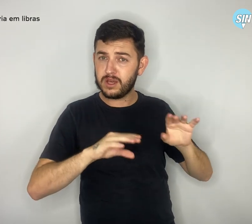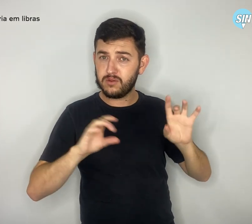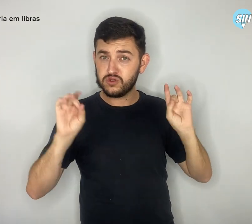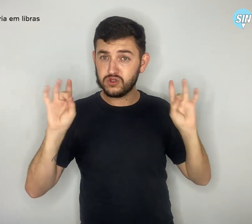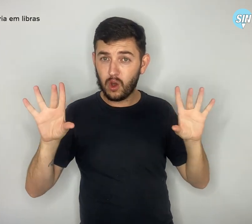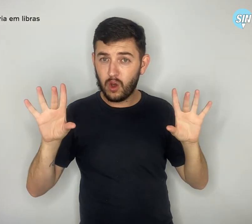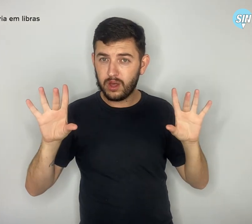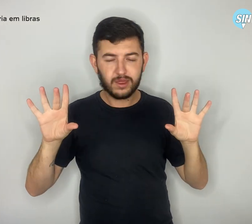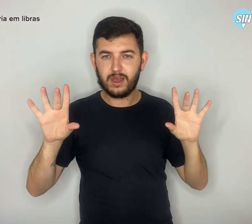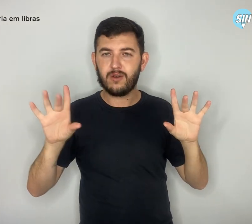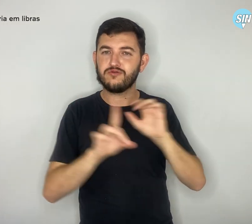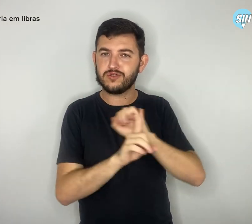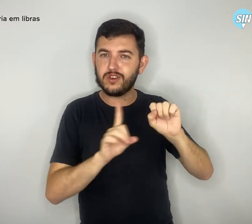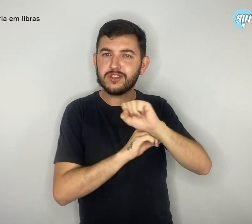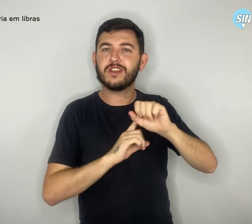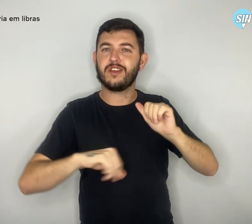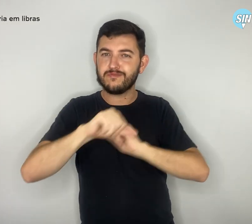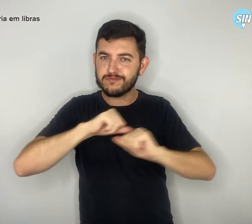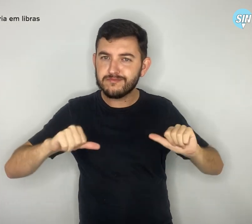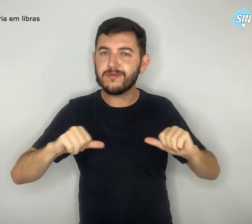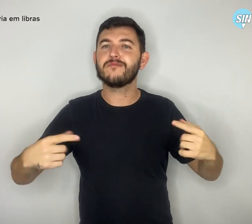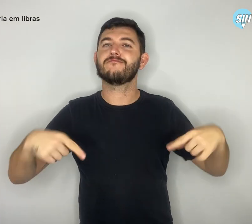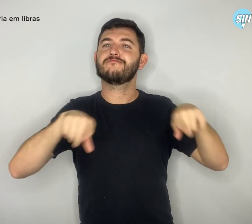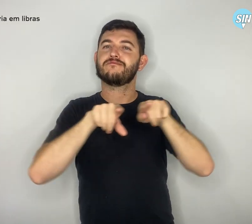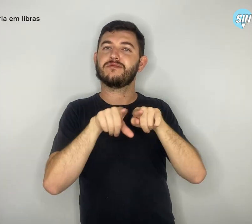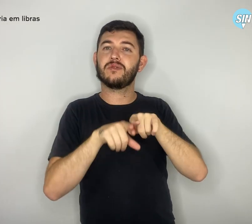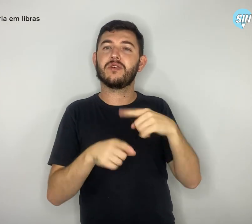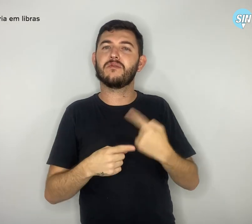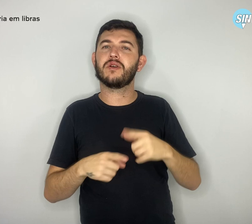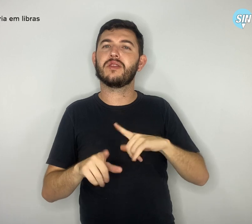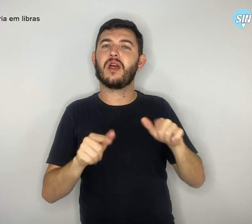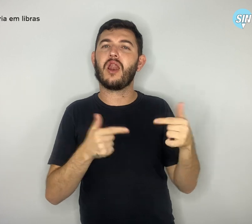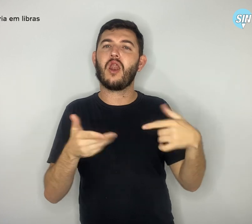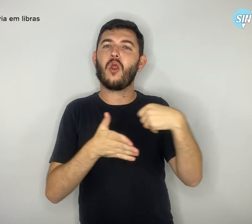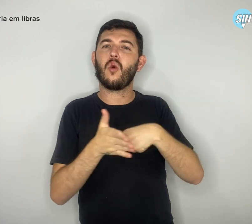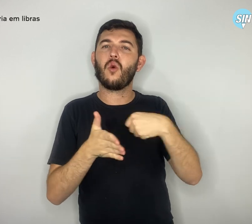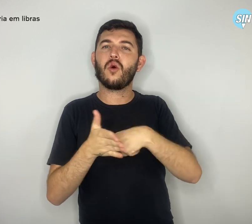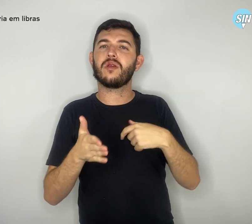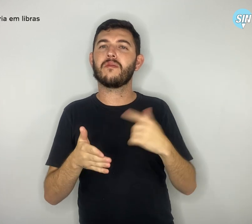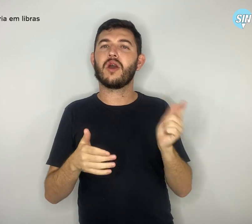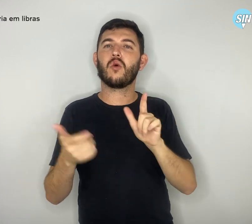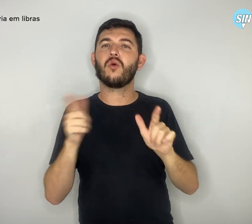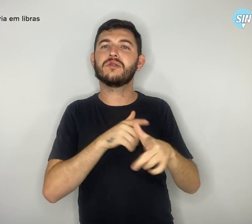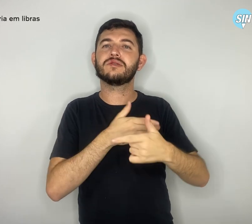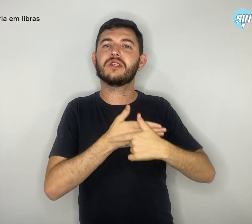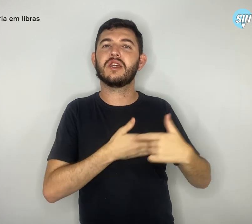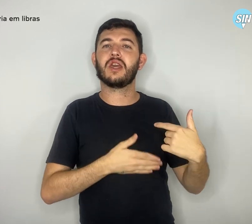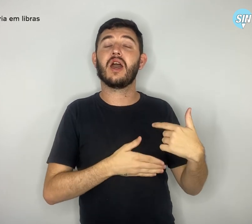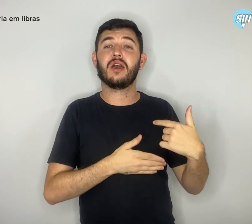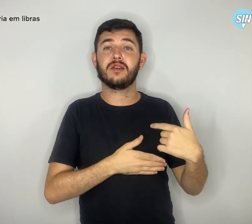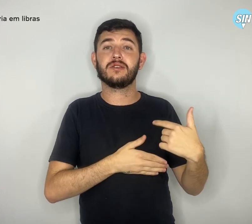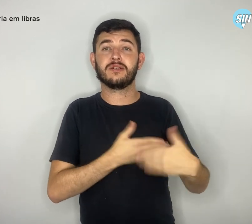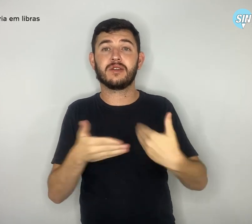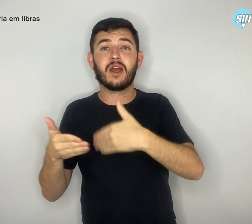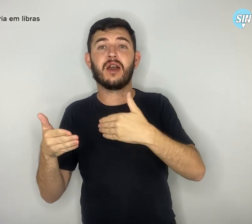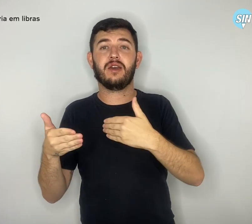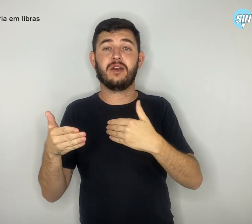a sociedade, pois além da luta pela carreira e valorização do magistério público, é